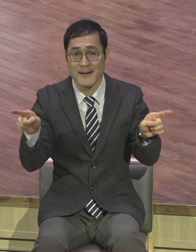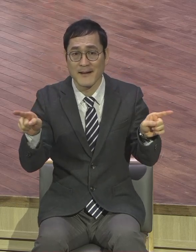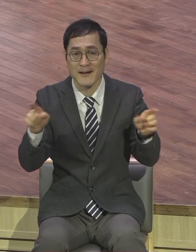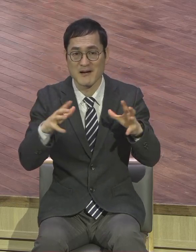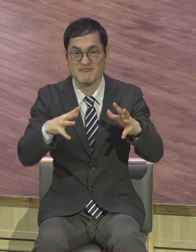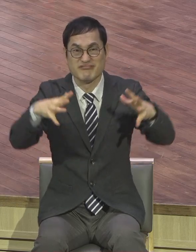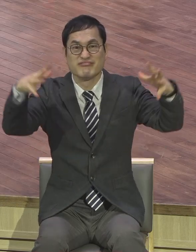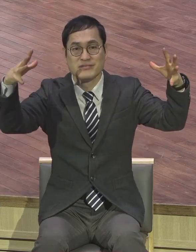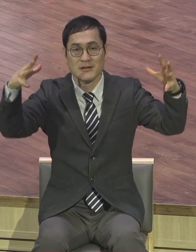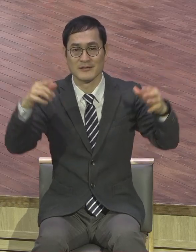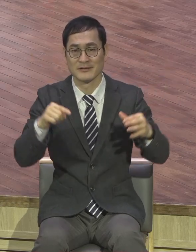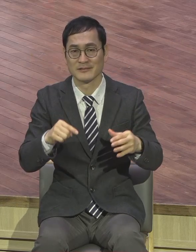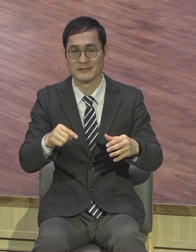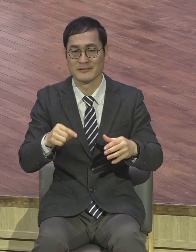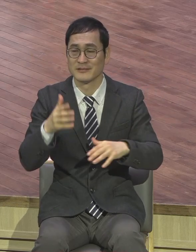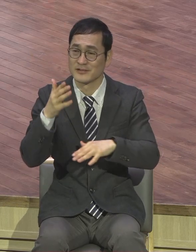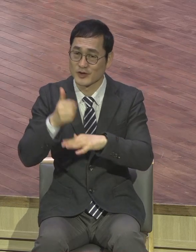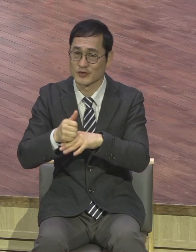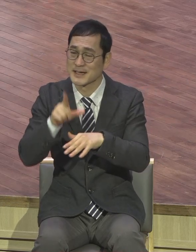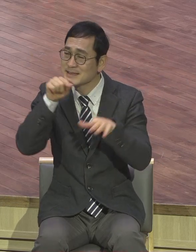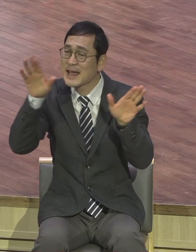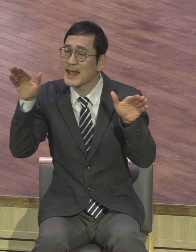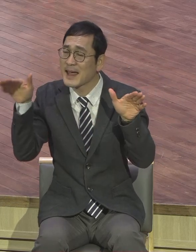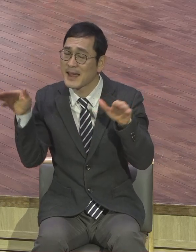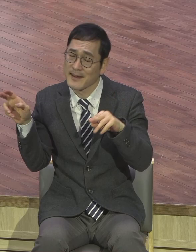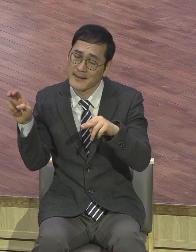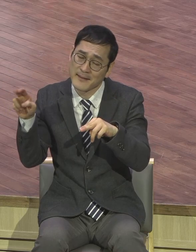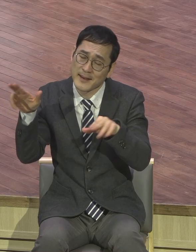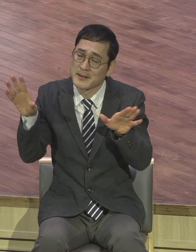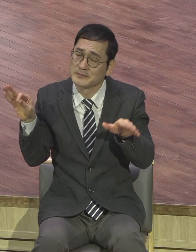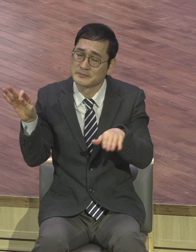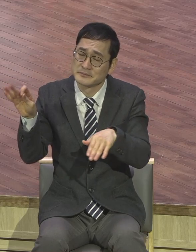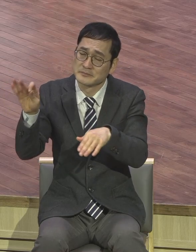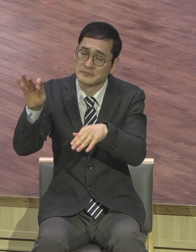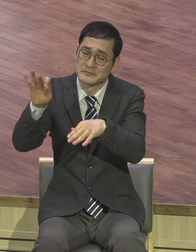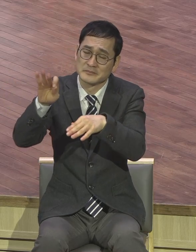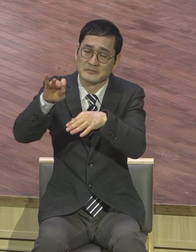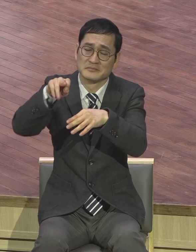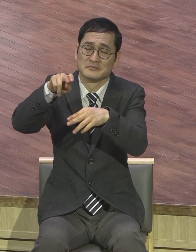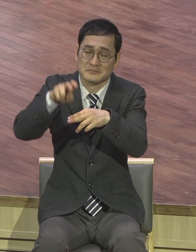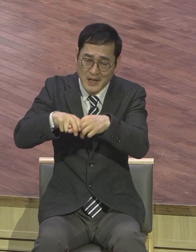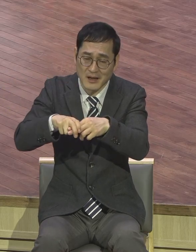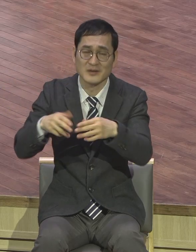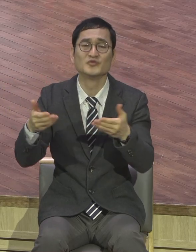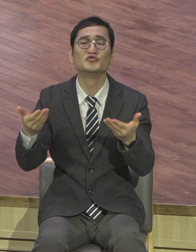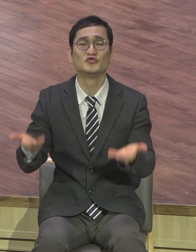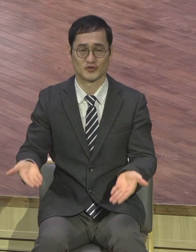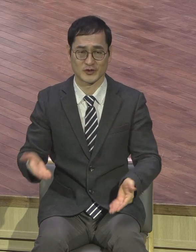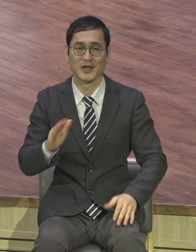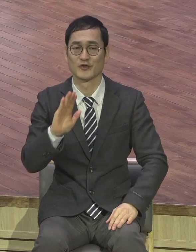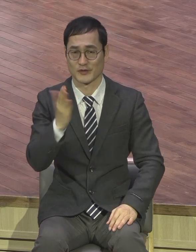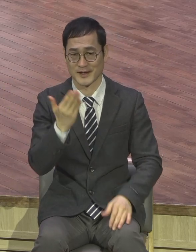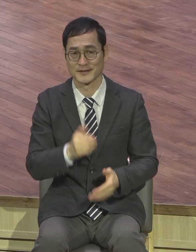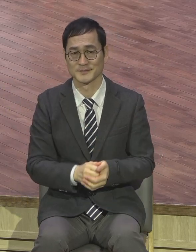예수님은 게다시를 예를 들어 가지고 하나님의 나라가 확장되어 가는 것을